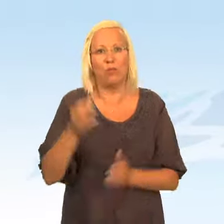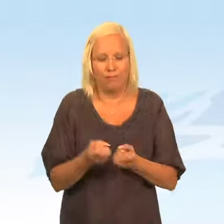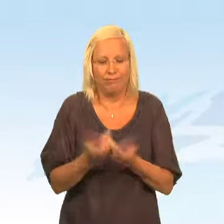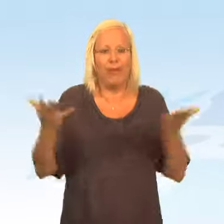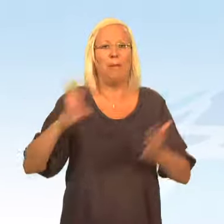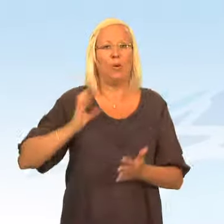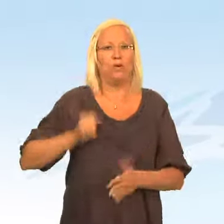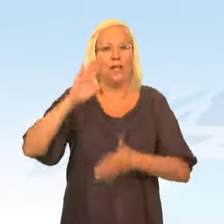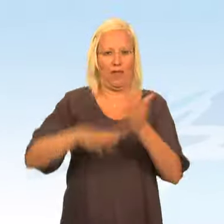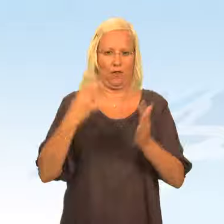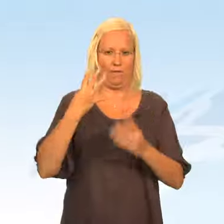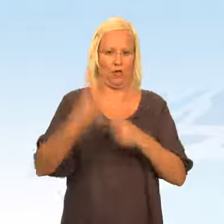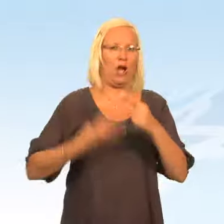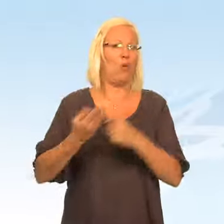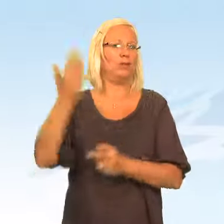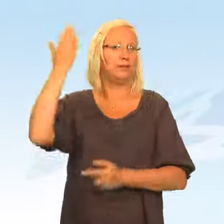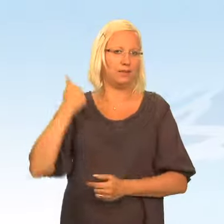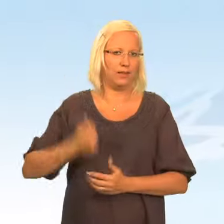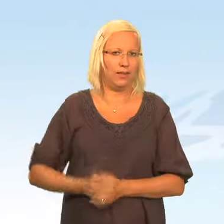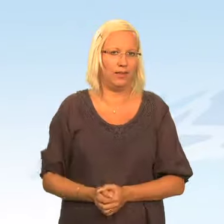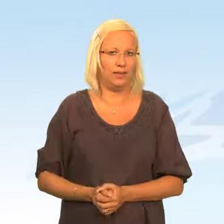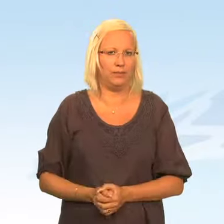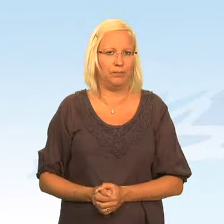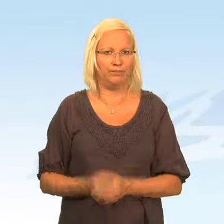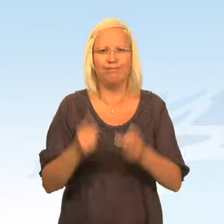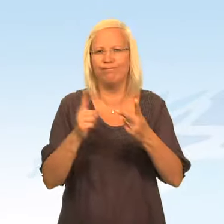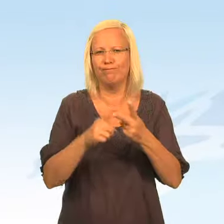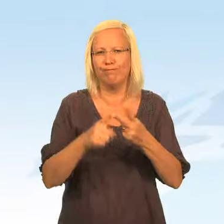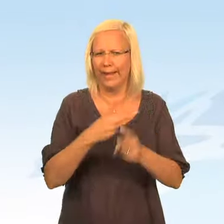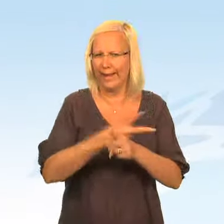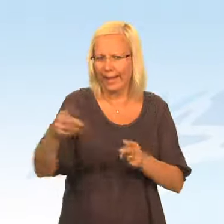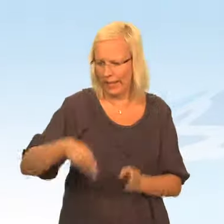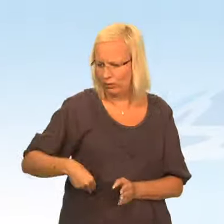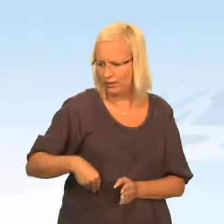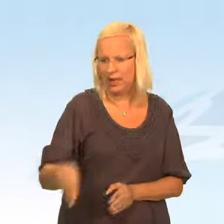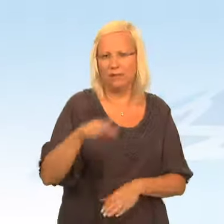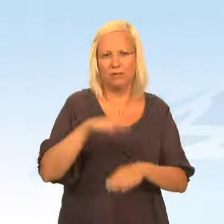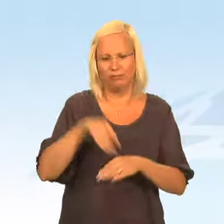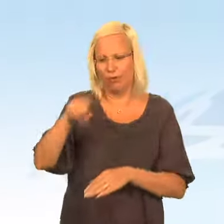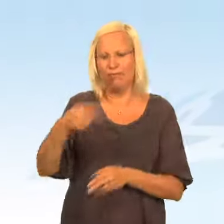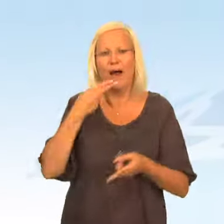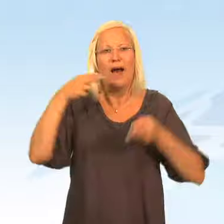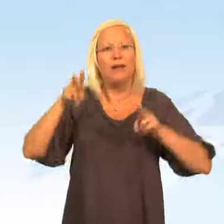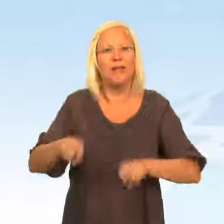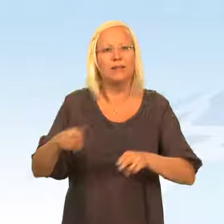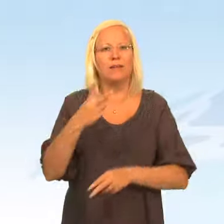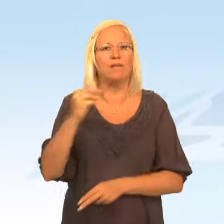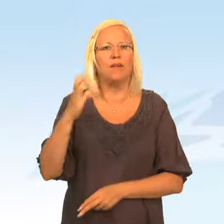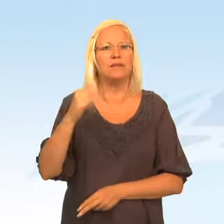Det är 2 500 fler än för fyra år sedan. Vi har redan sett till att rekordsatsa på rättsväsendet.